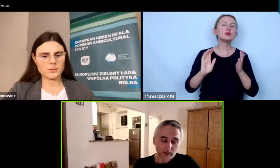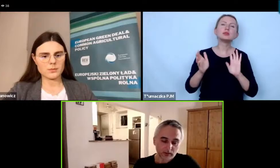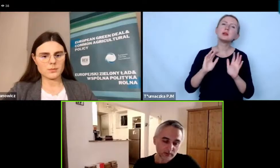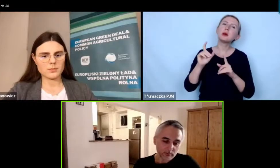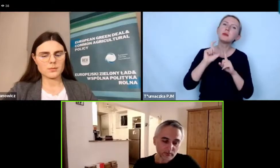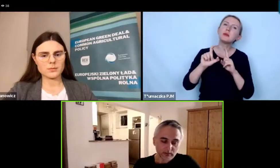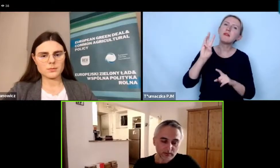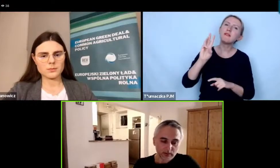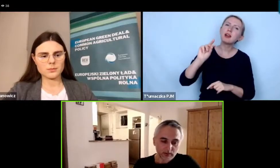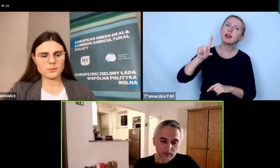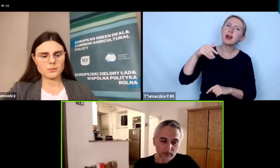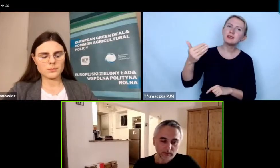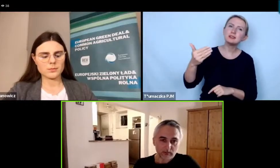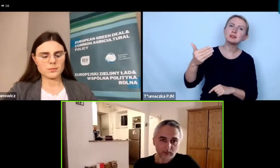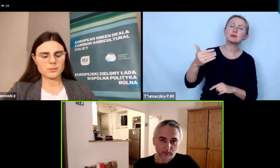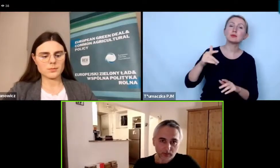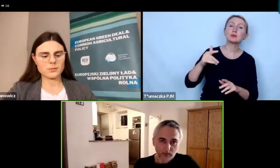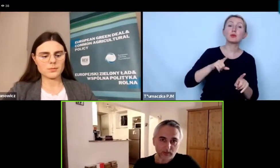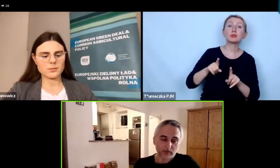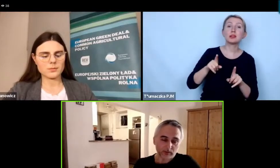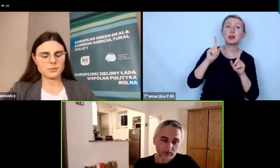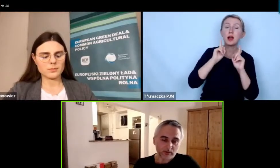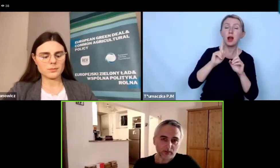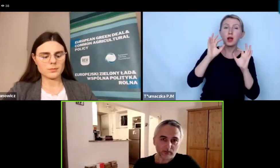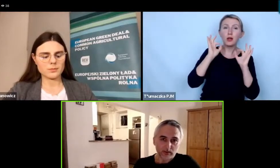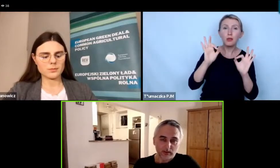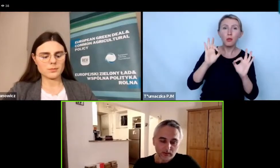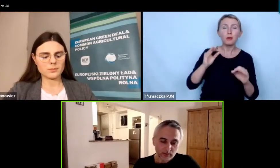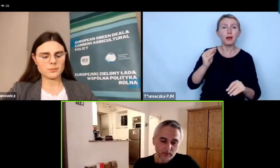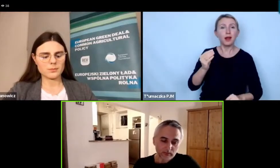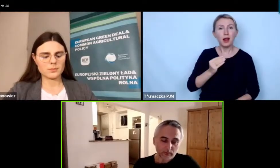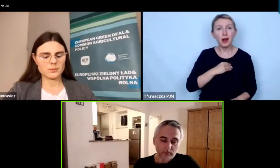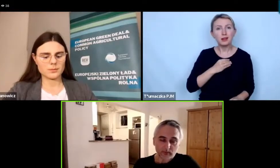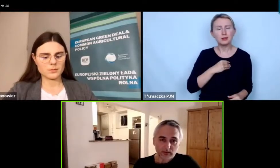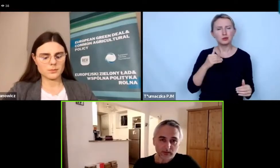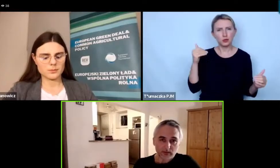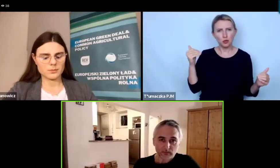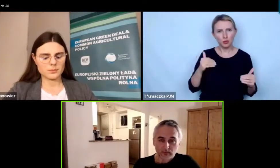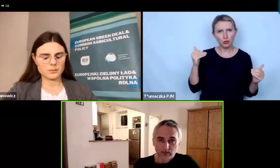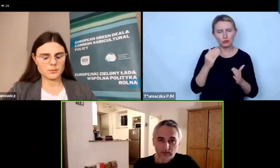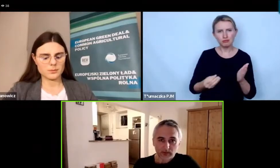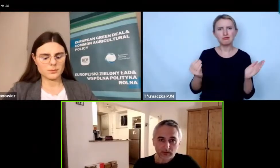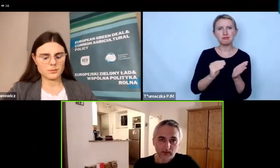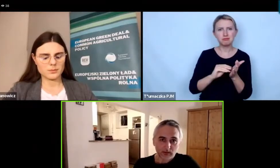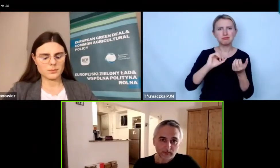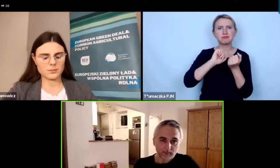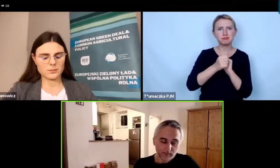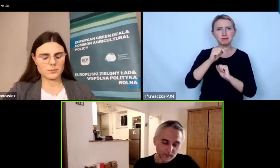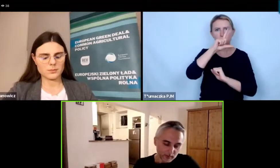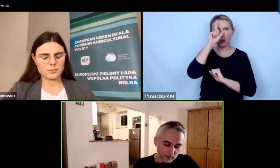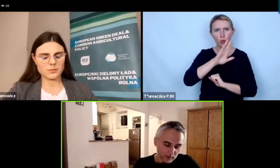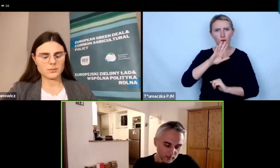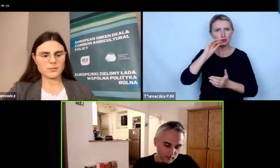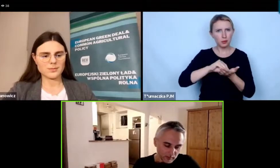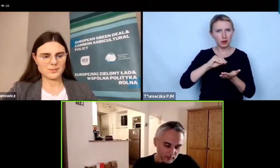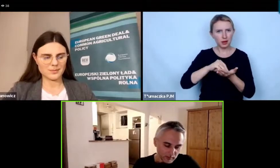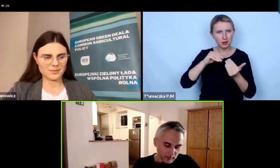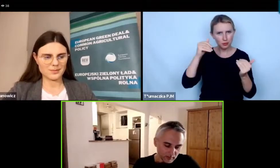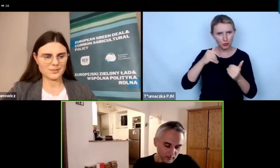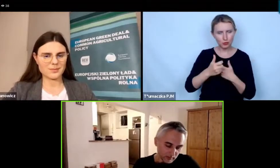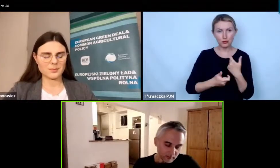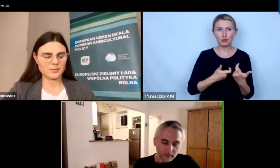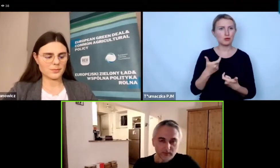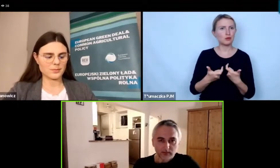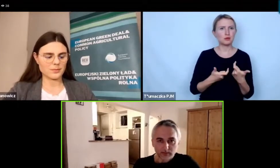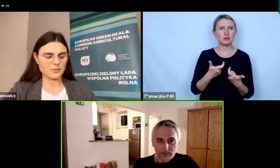określenie weganizm które oznacza naprawdę dobrą etyczną i możliwą do wprowadzenia społecznie praktykę więc